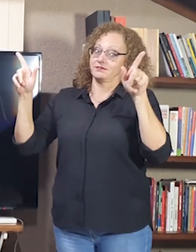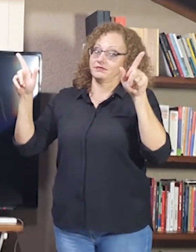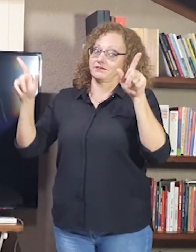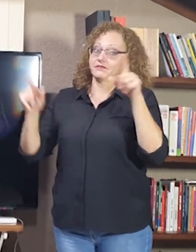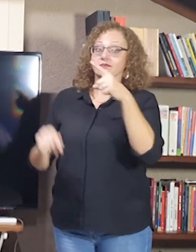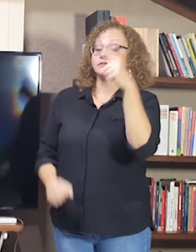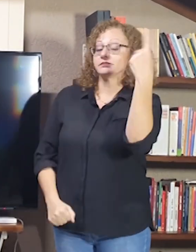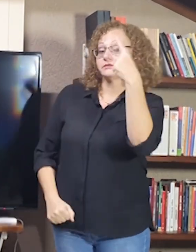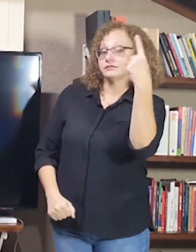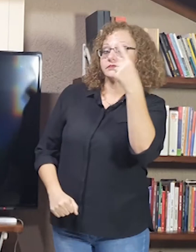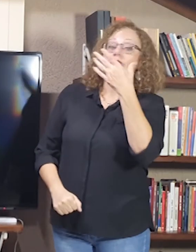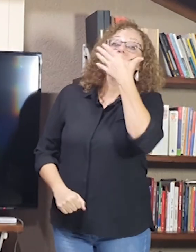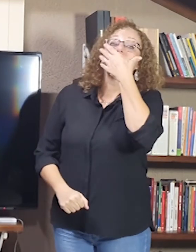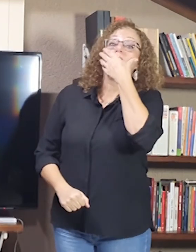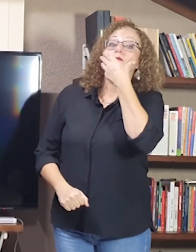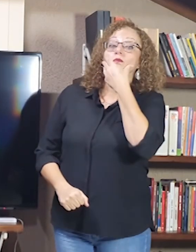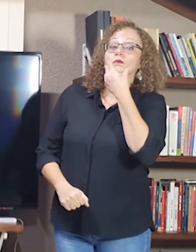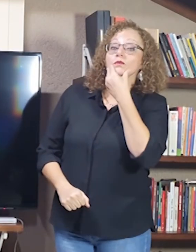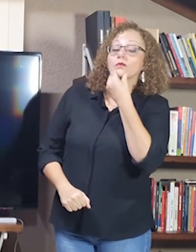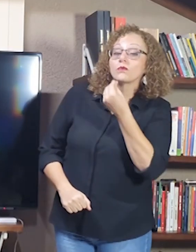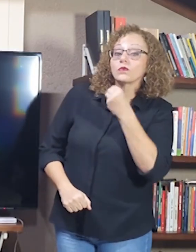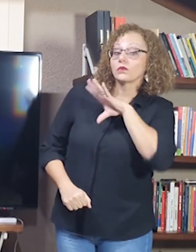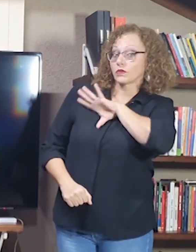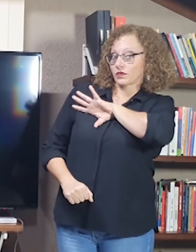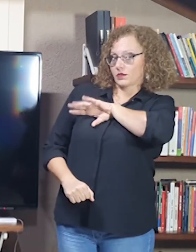primeira, quero dizer que um homem ama uma mulher.